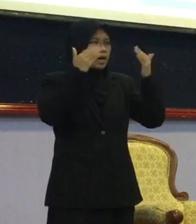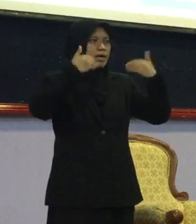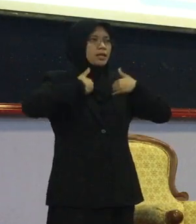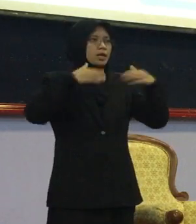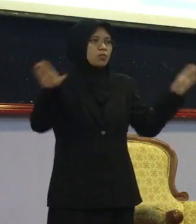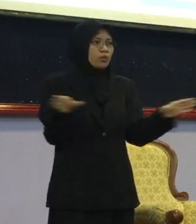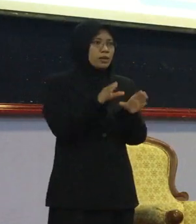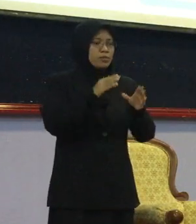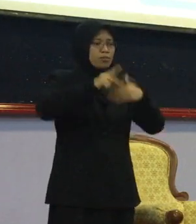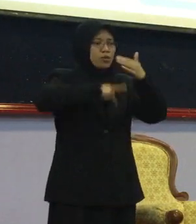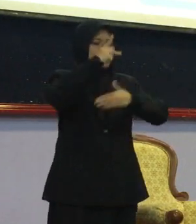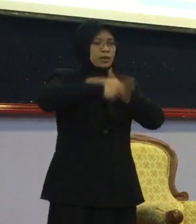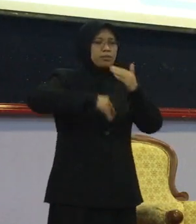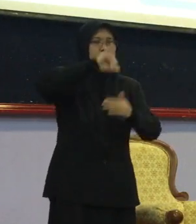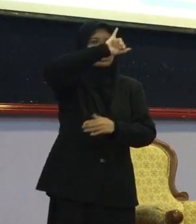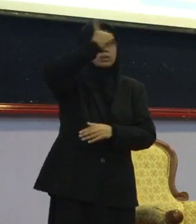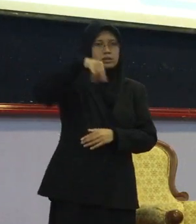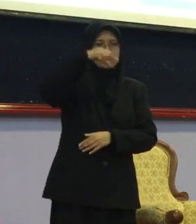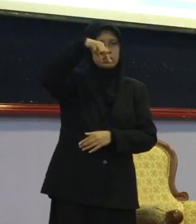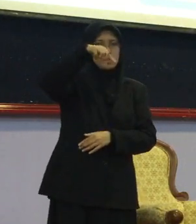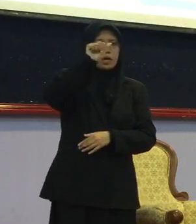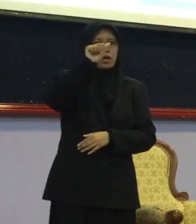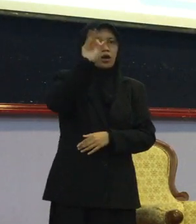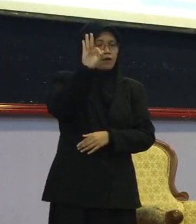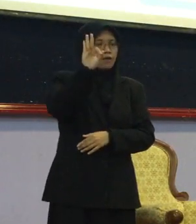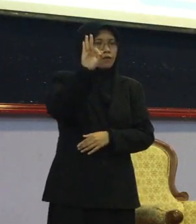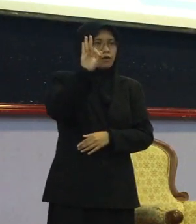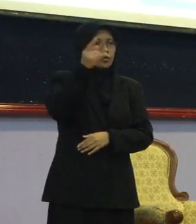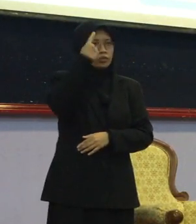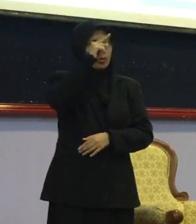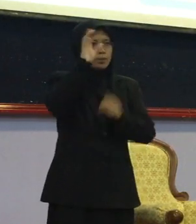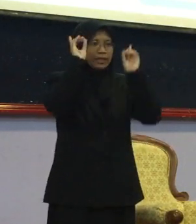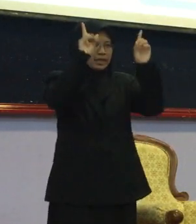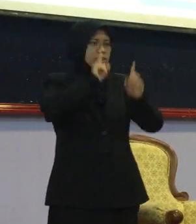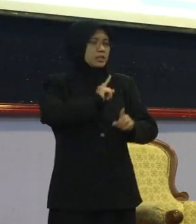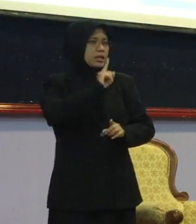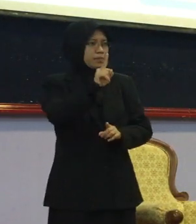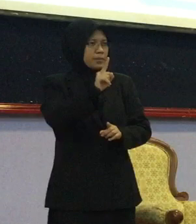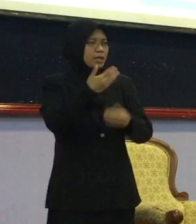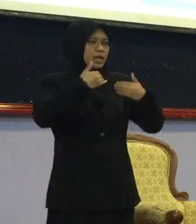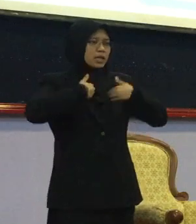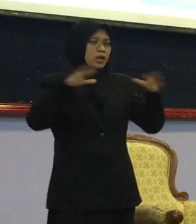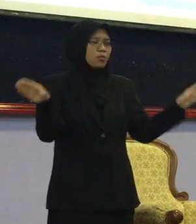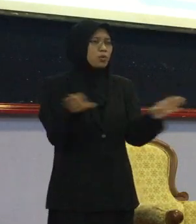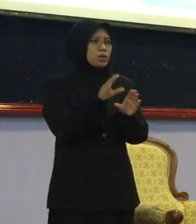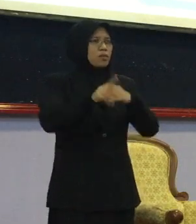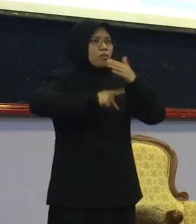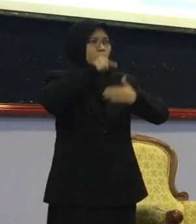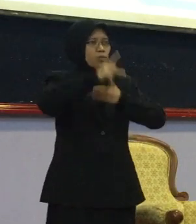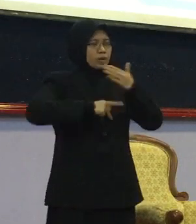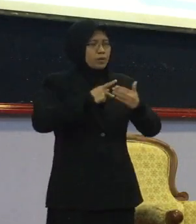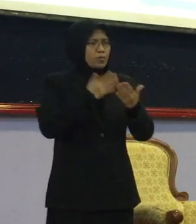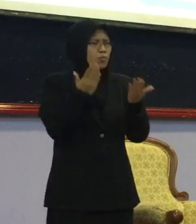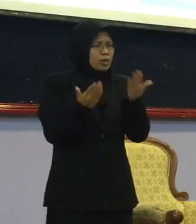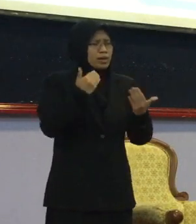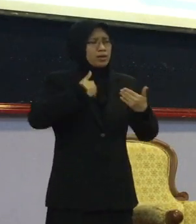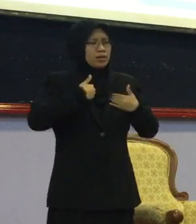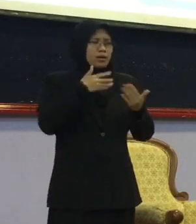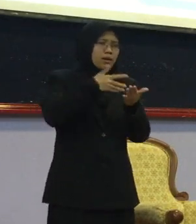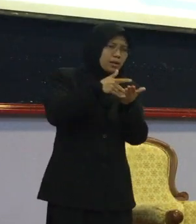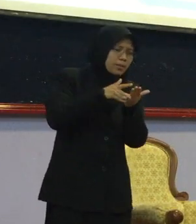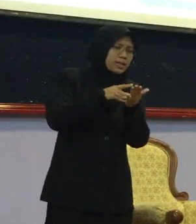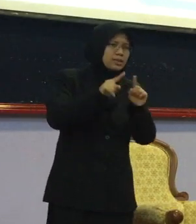pendidikan Islam Jadi Jekor pendidikan Islam Dan ada Dibuat untuk Program OKU Mungkin ada kelemahan Tetapi